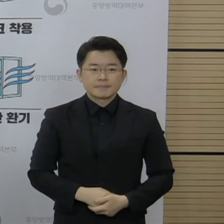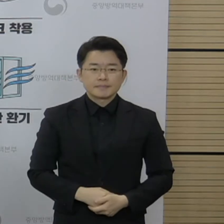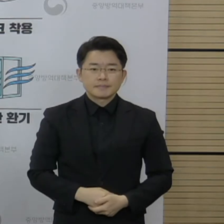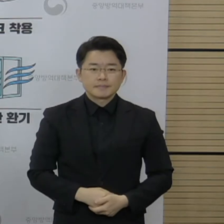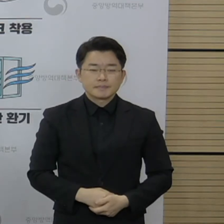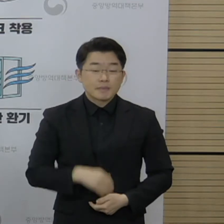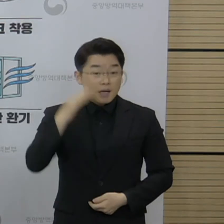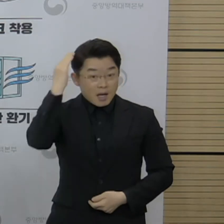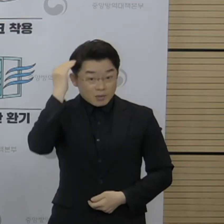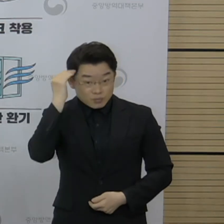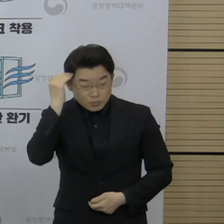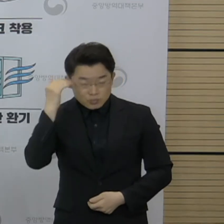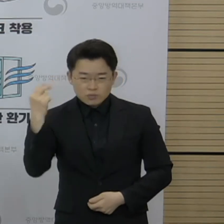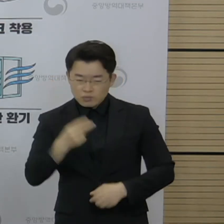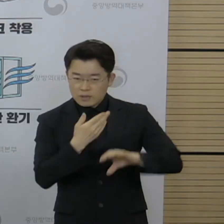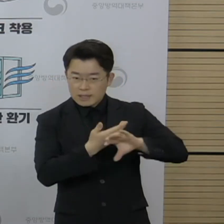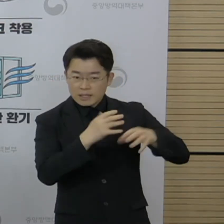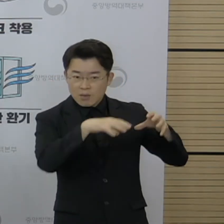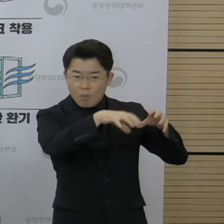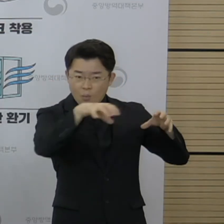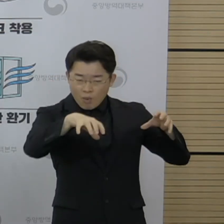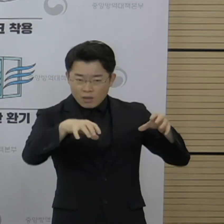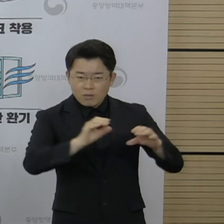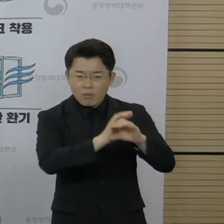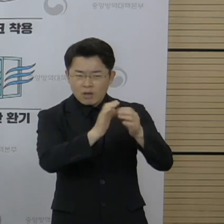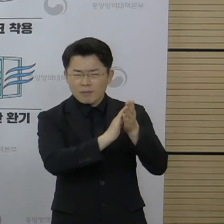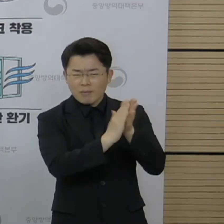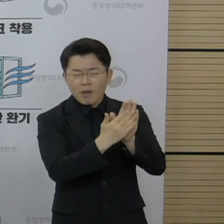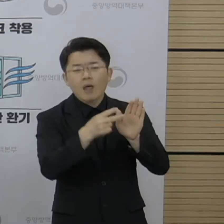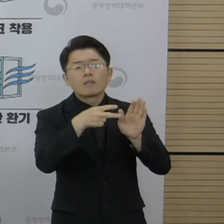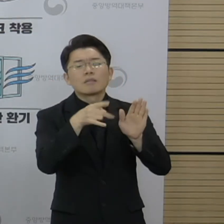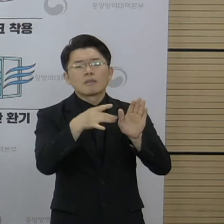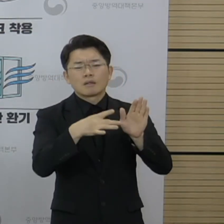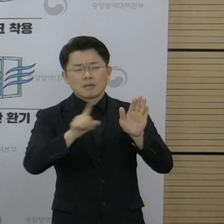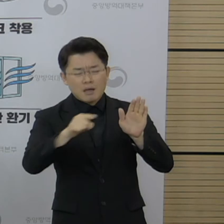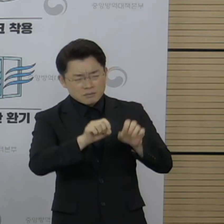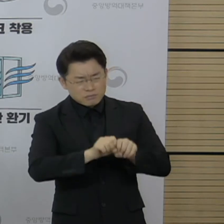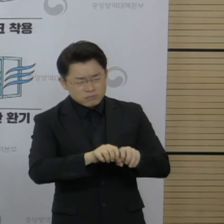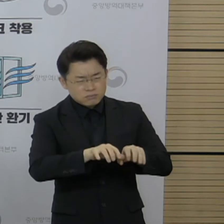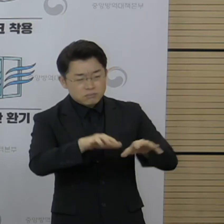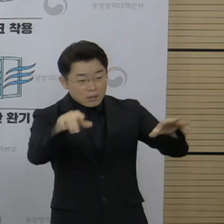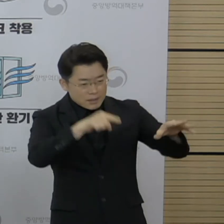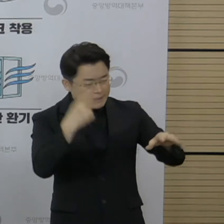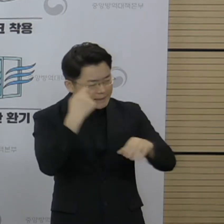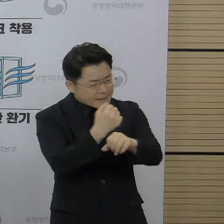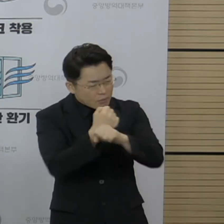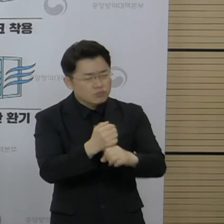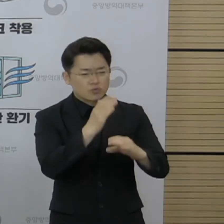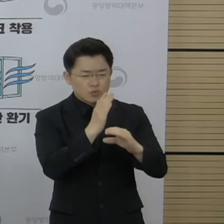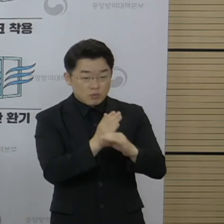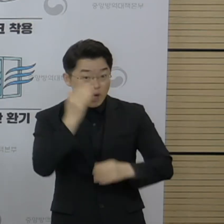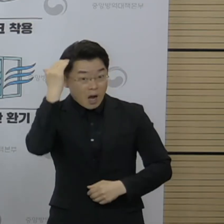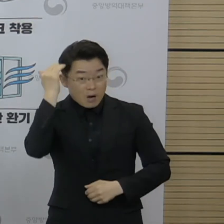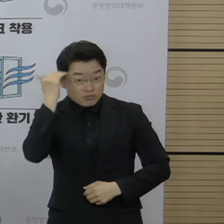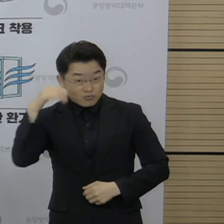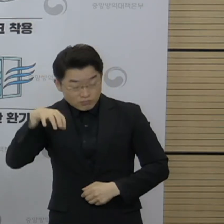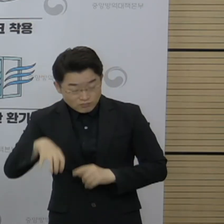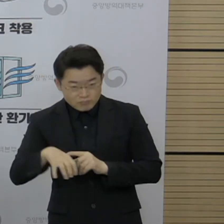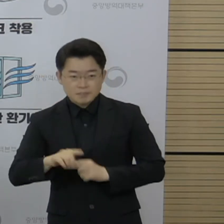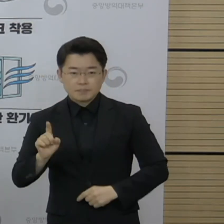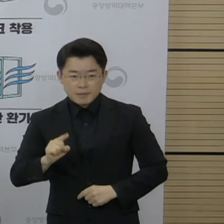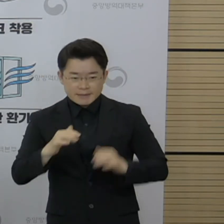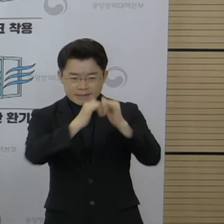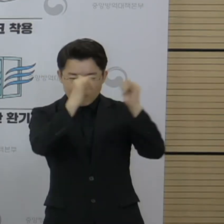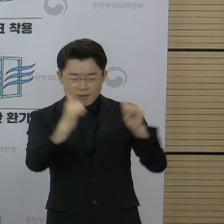우리나라를 포함한 전 세계 각국은 이러한 델타 변이에 대한 연구를 진행하고 있고 우리나라도 책임 있는 국제사회 이론으로서